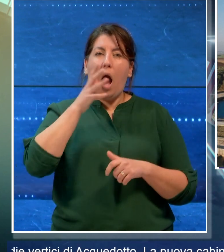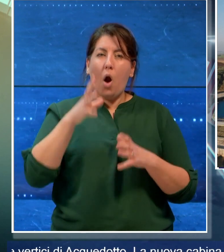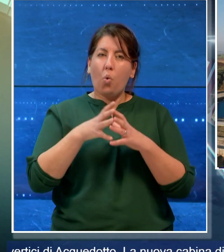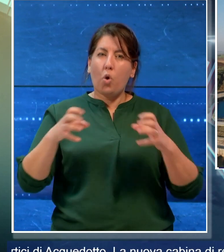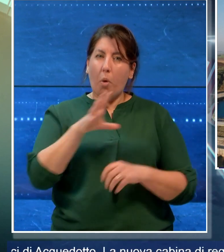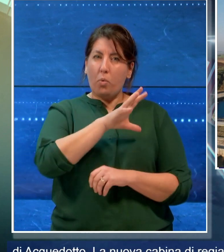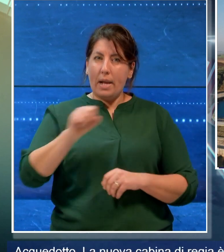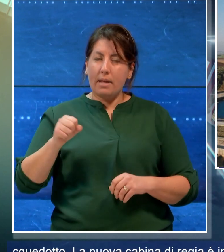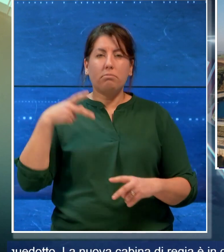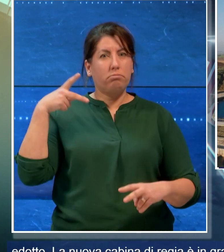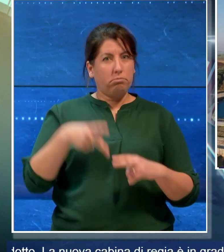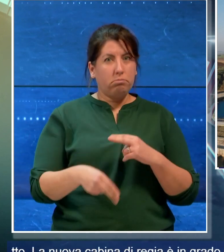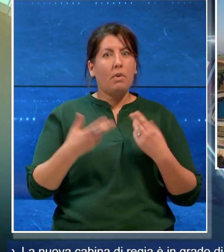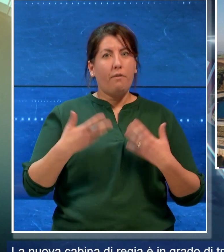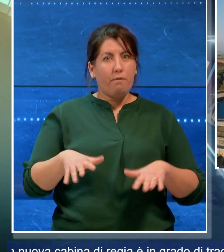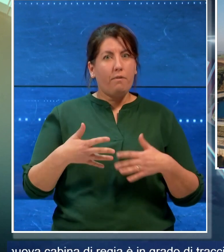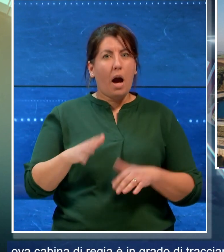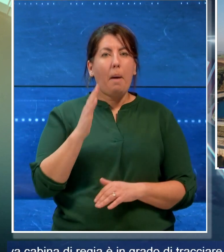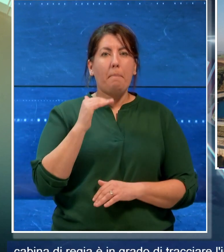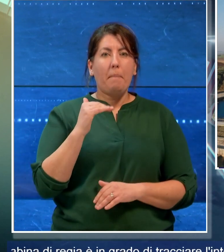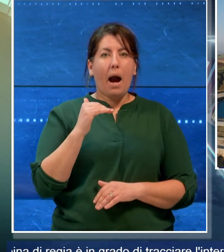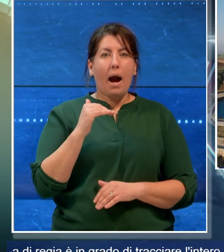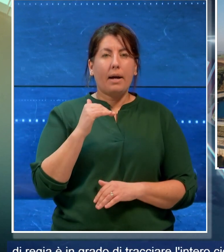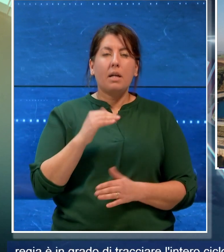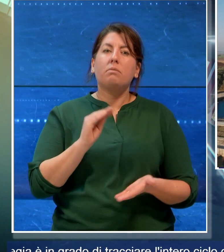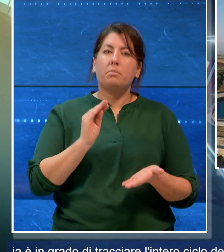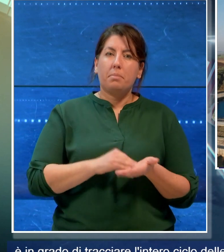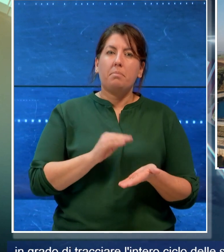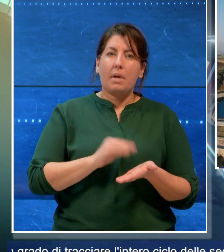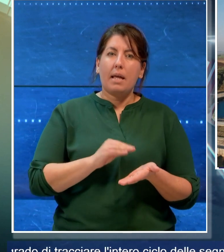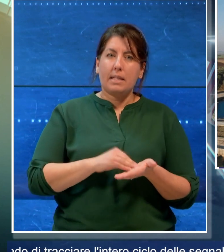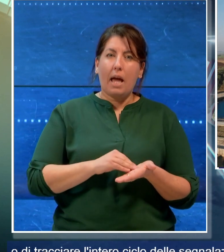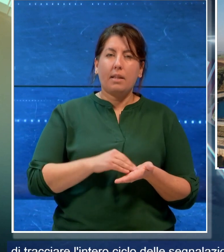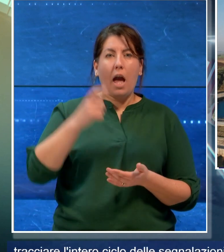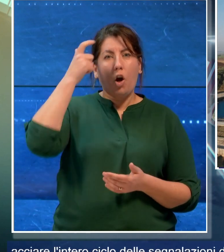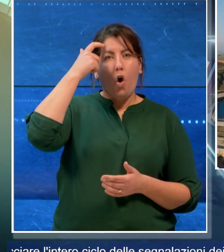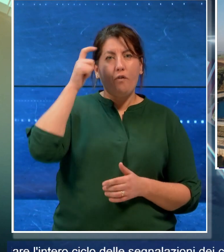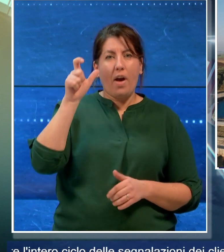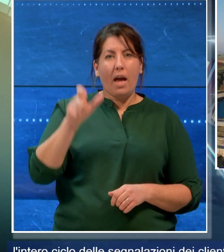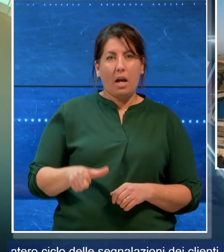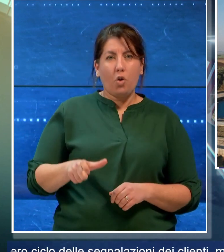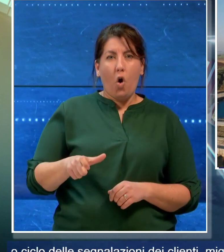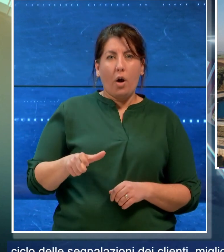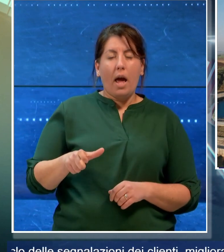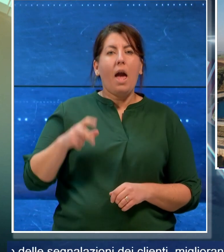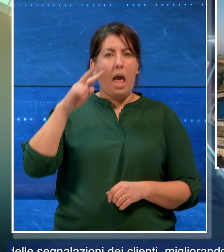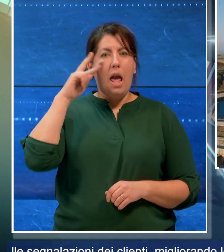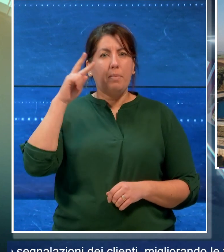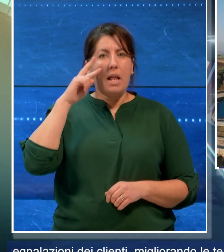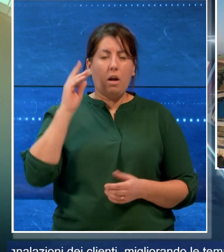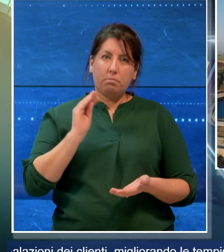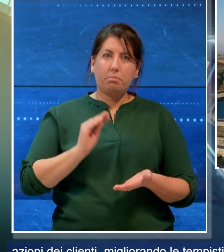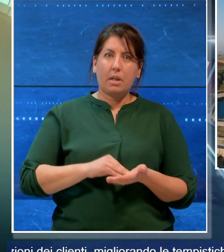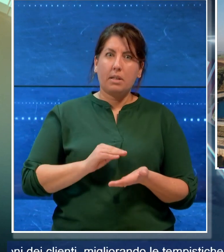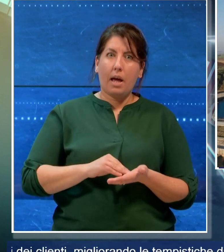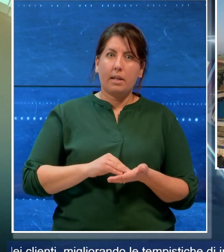inaugurata a Bari alla presenza del governatore Michele Emiliano